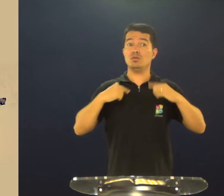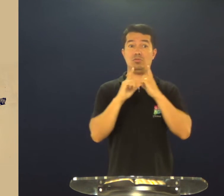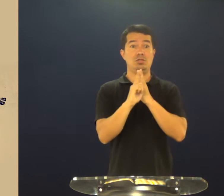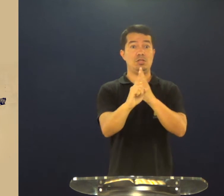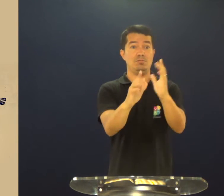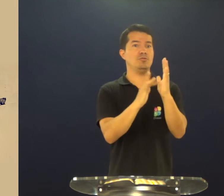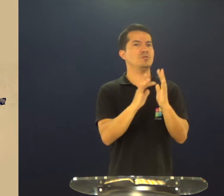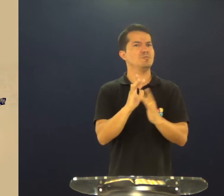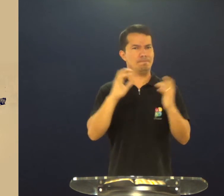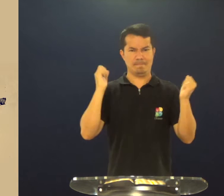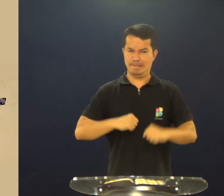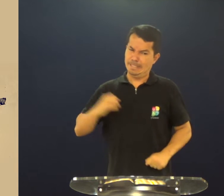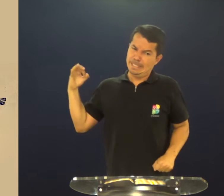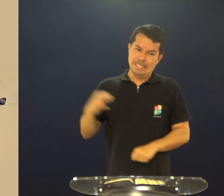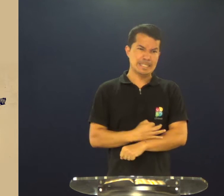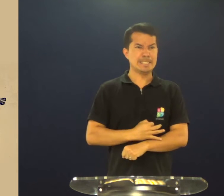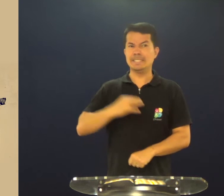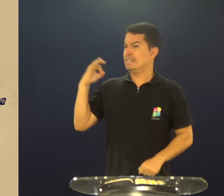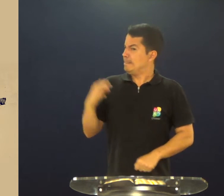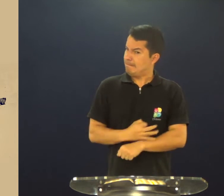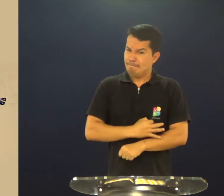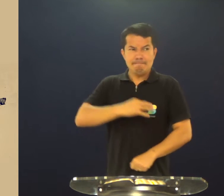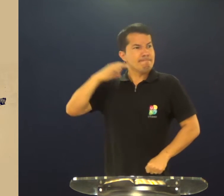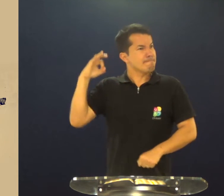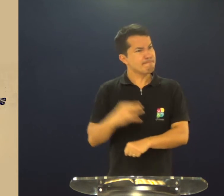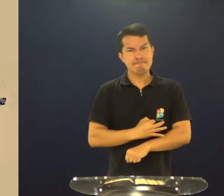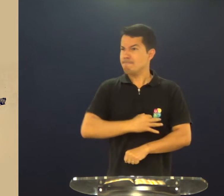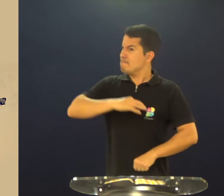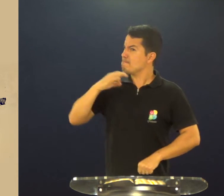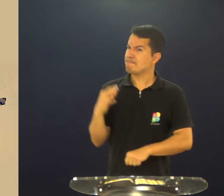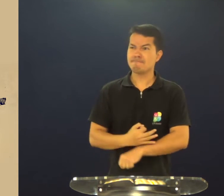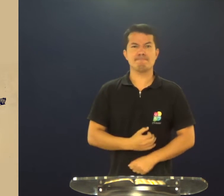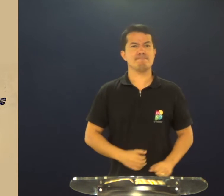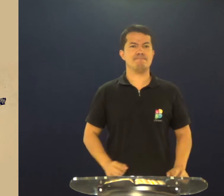um discípulo de Jesus, precisa aguentar firme,